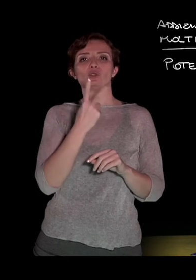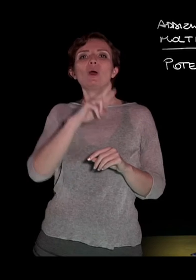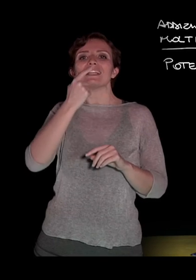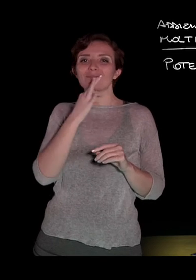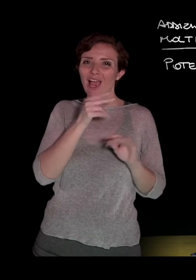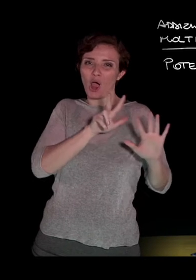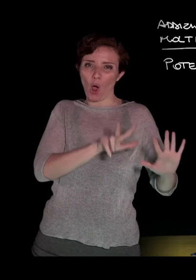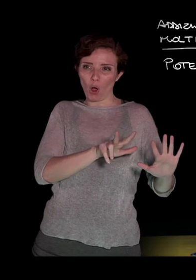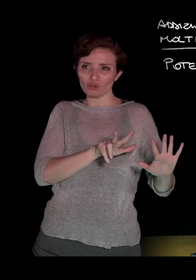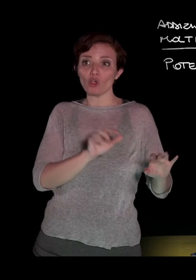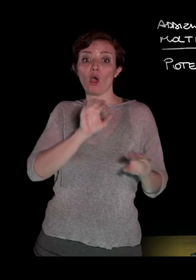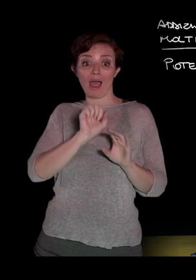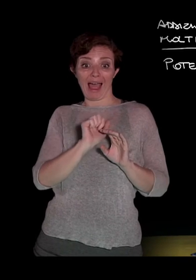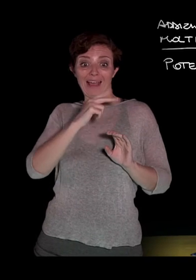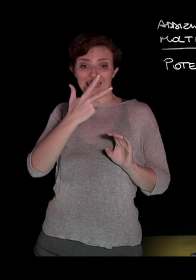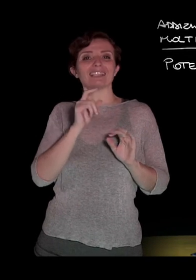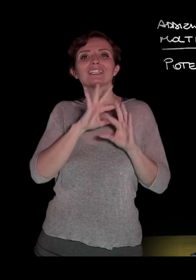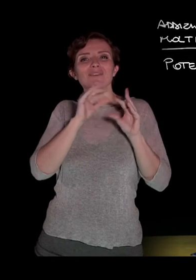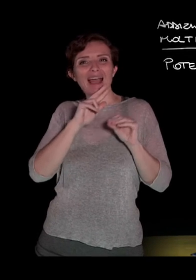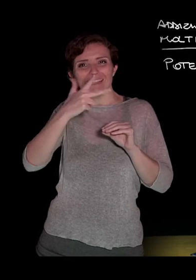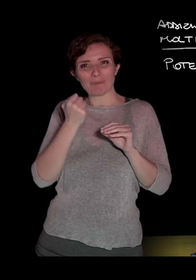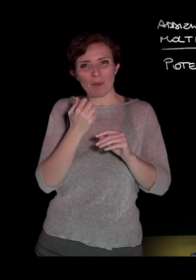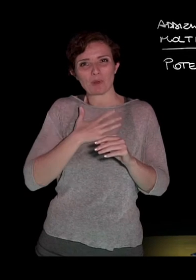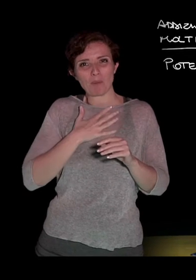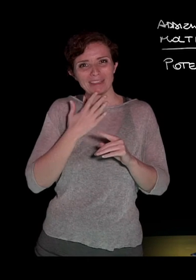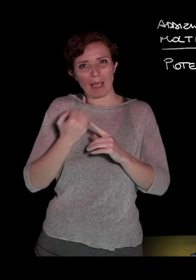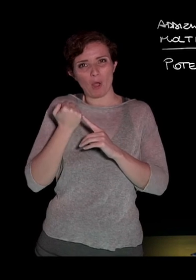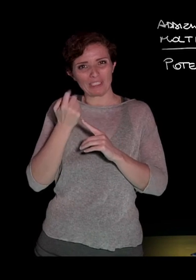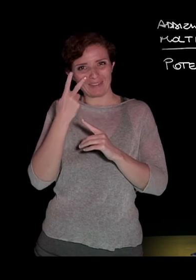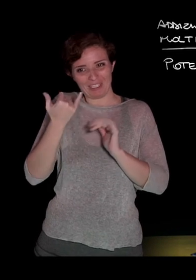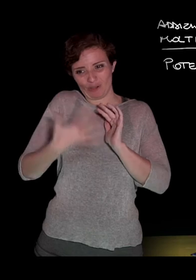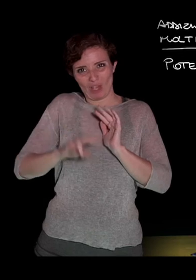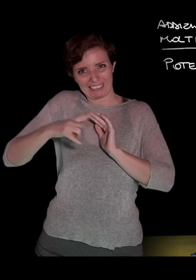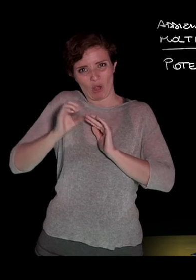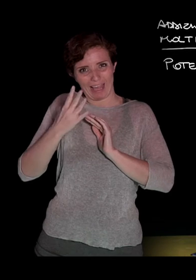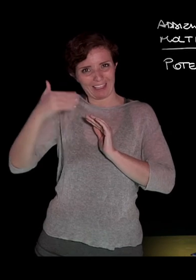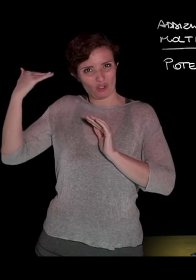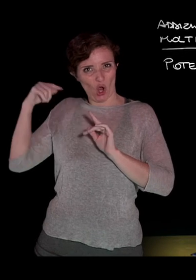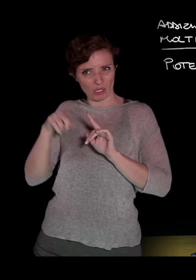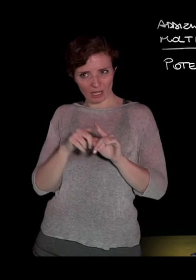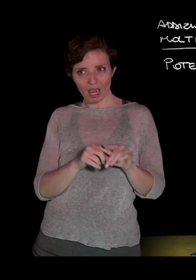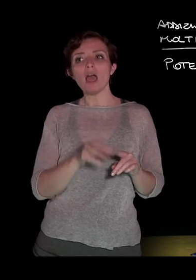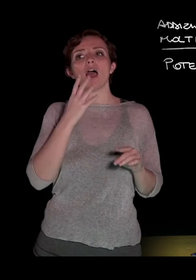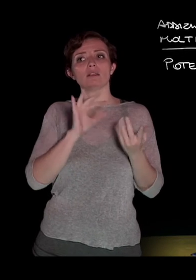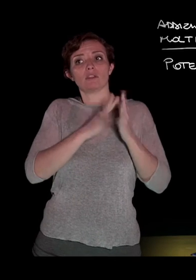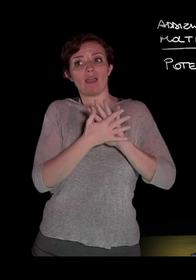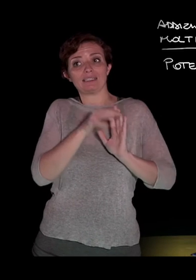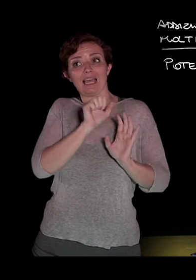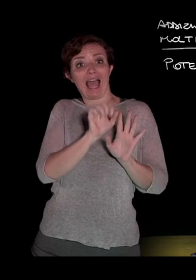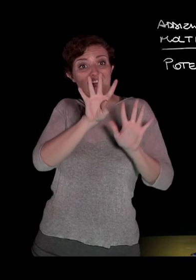tutto alla terza, per le proprietà delle potenze che abbiamo già visto nella seconda lezione, diventa a alla nona, quindi b alla sesta, c alla